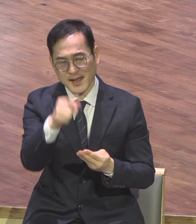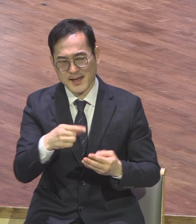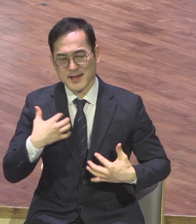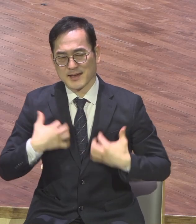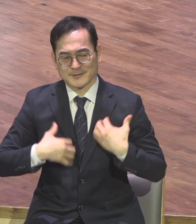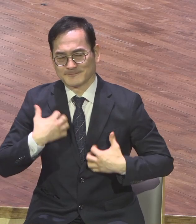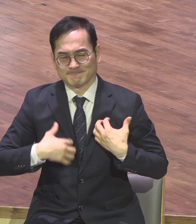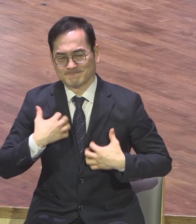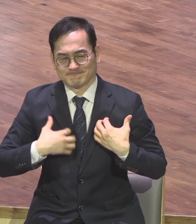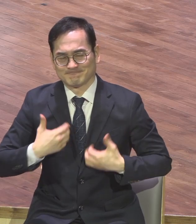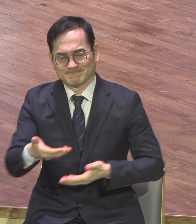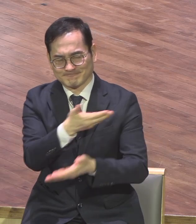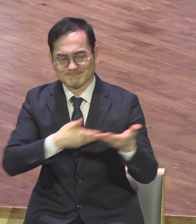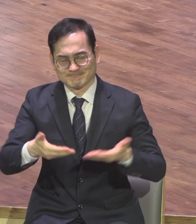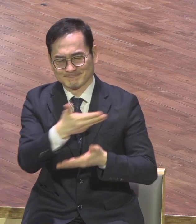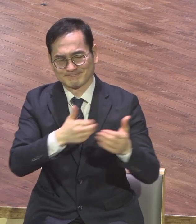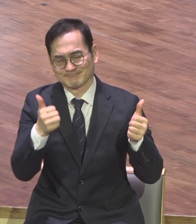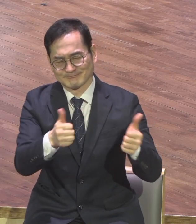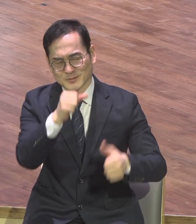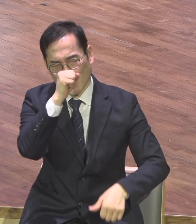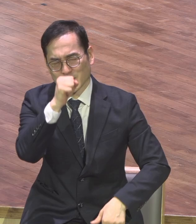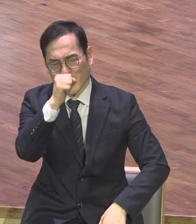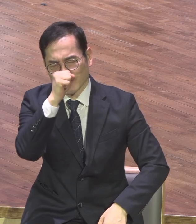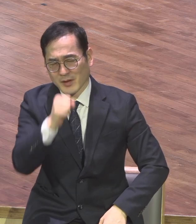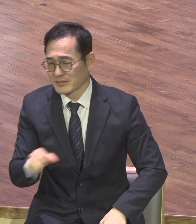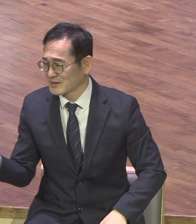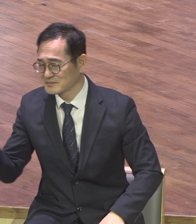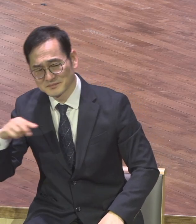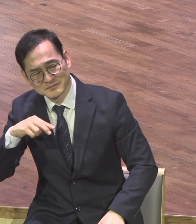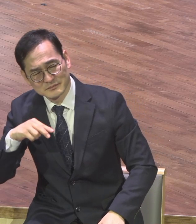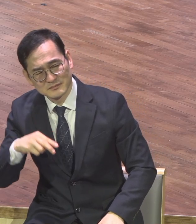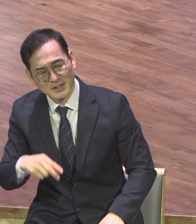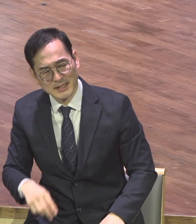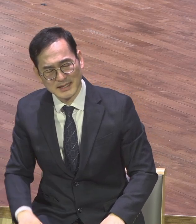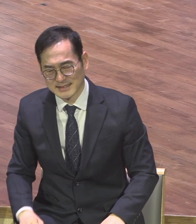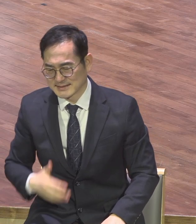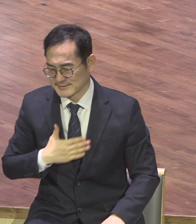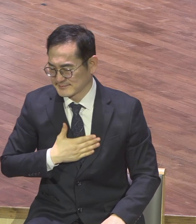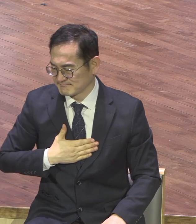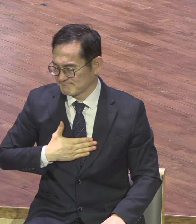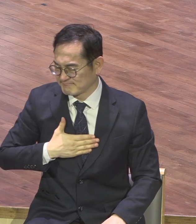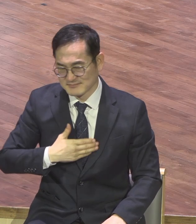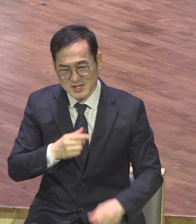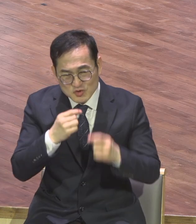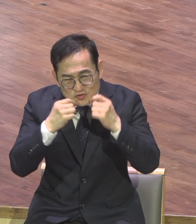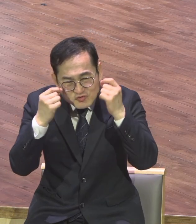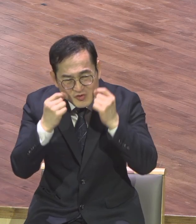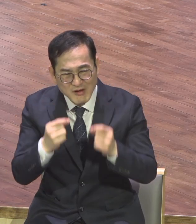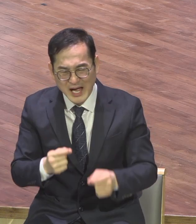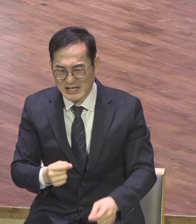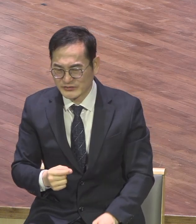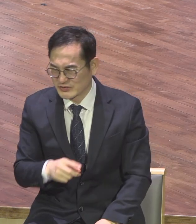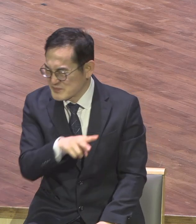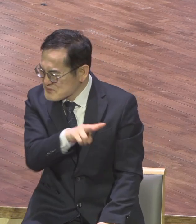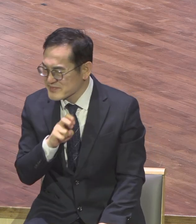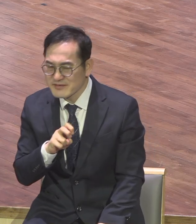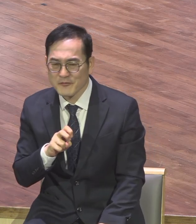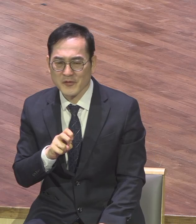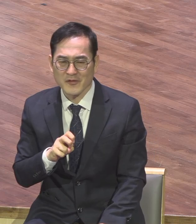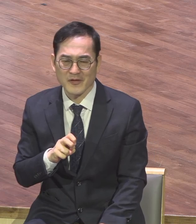같이 교제하는 꼴을 보기 싫어 아이 기분 나빠 저것들 웃는 모습 저것들 잔치하는